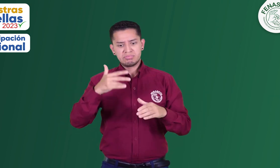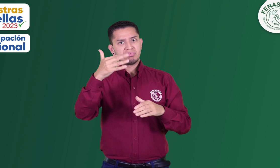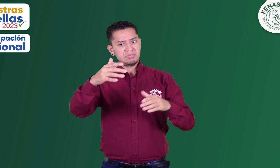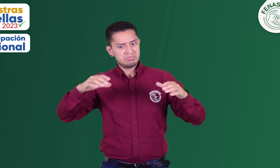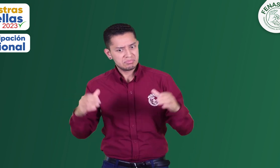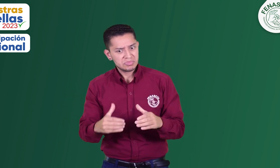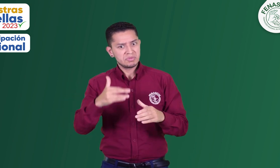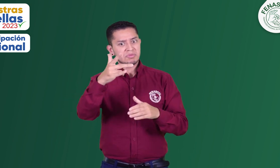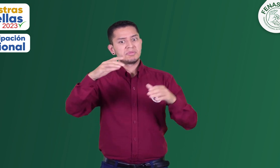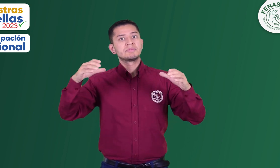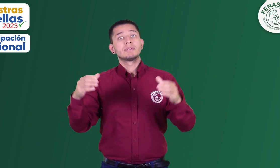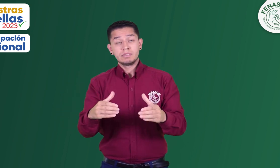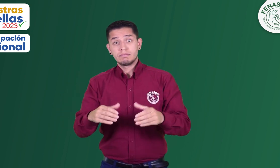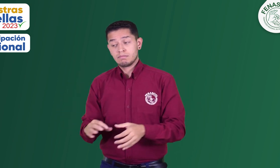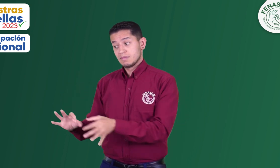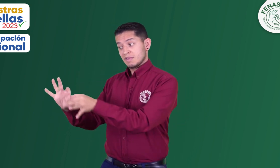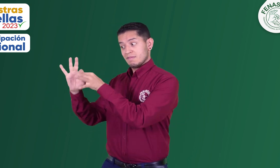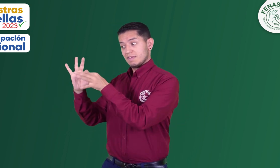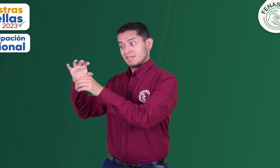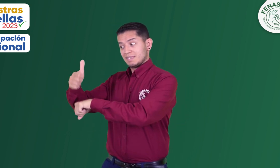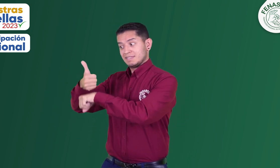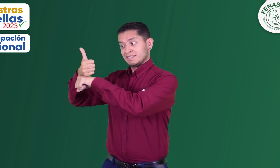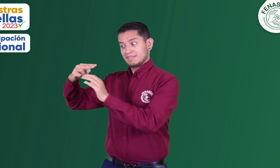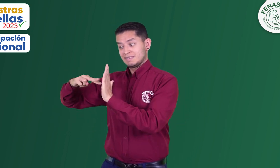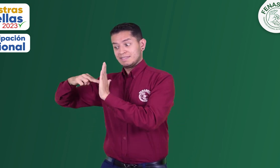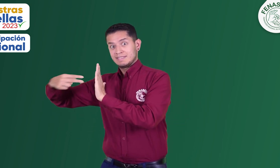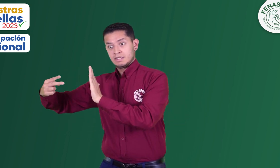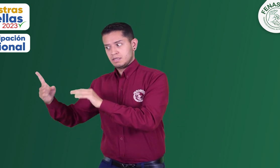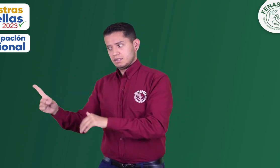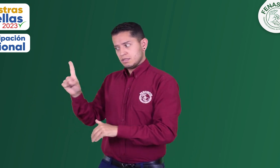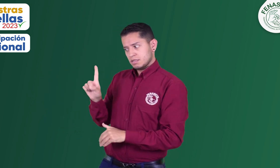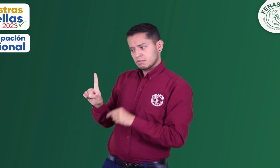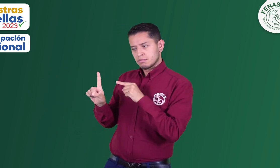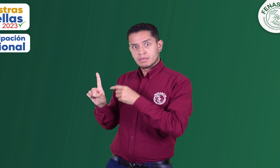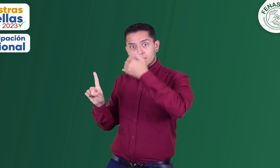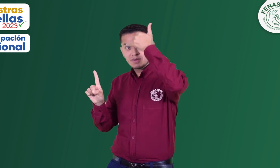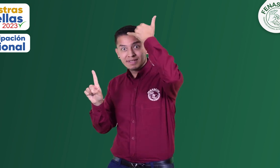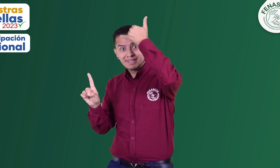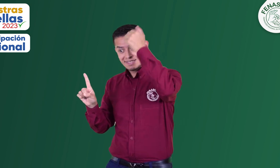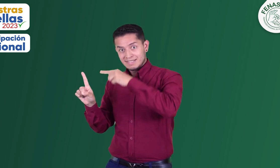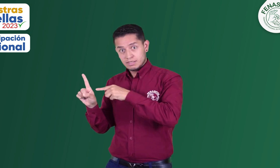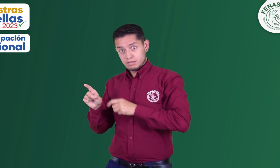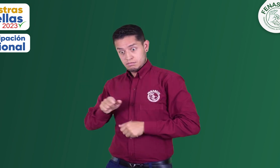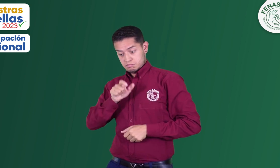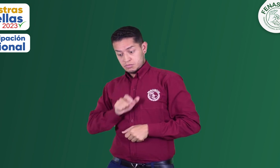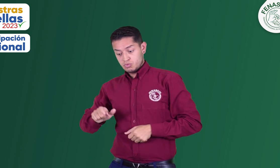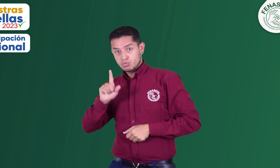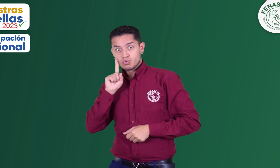auditiva ante este consejo, participa activamente de asambleas ordinarias, extraordinarias